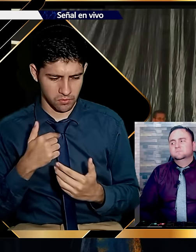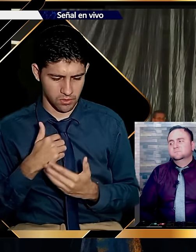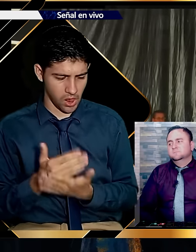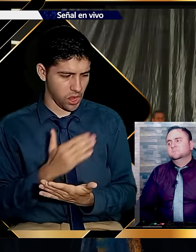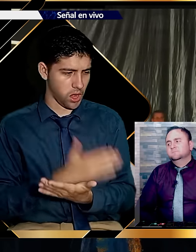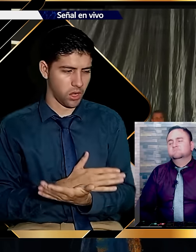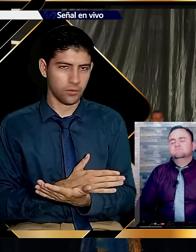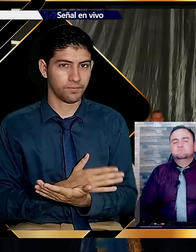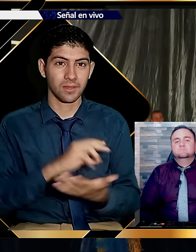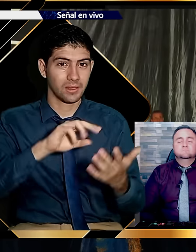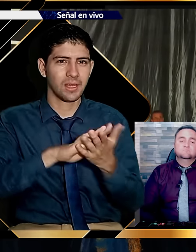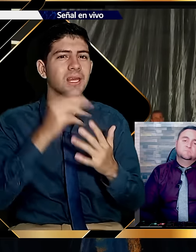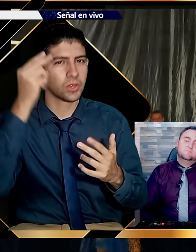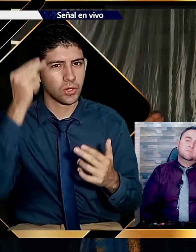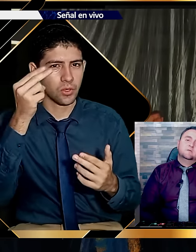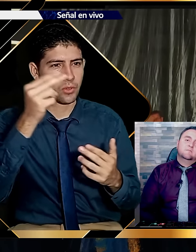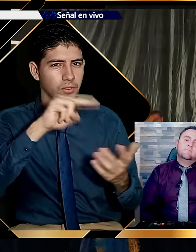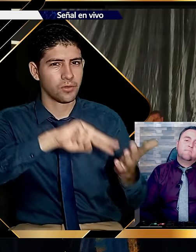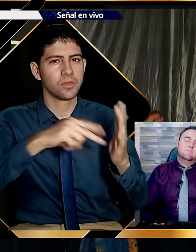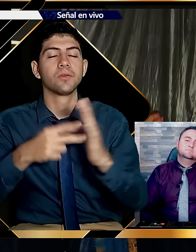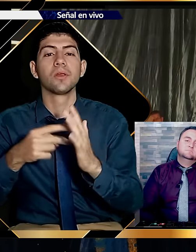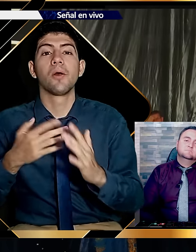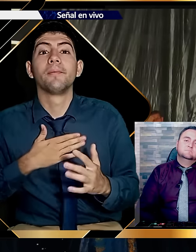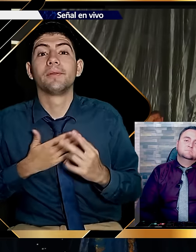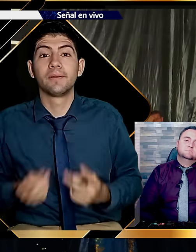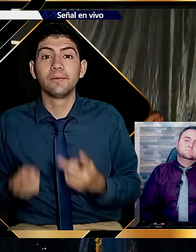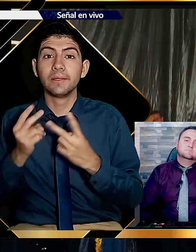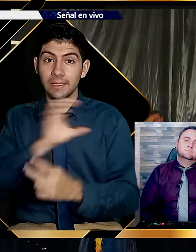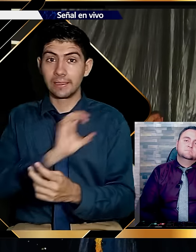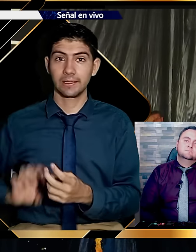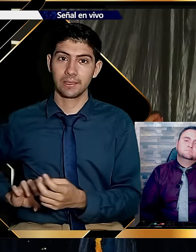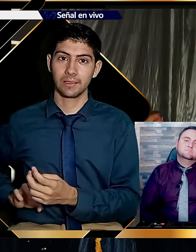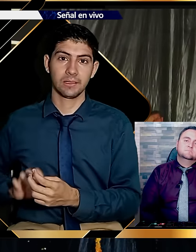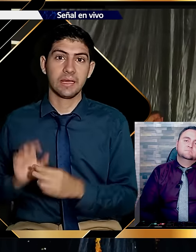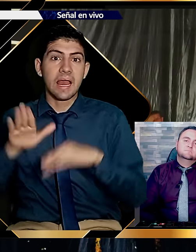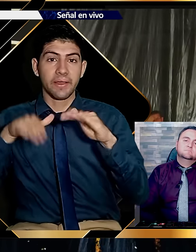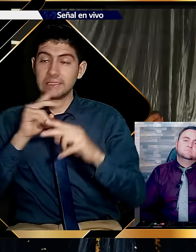Pero nosotros no somos de los que retrocedemos, sino de los que avanzamos.